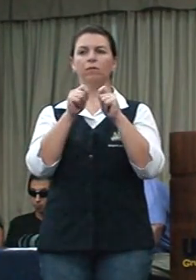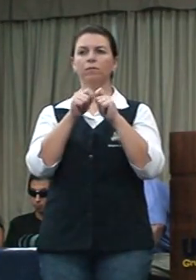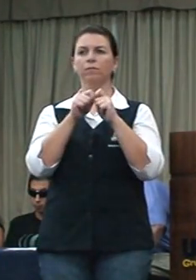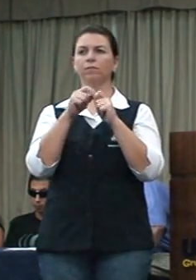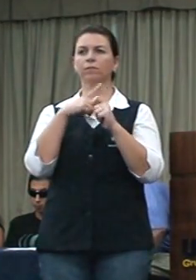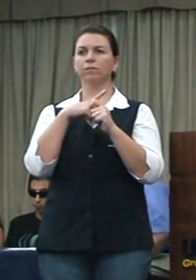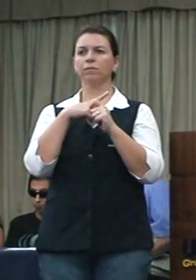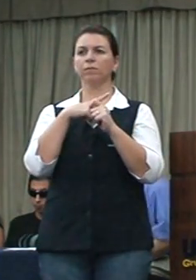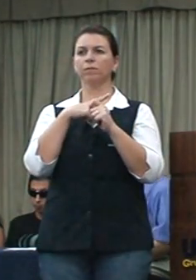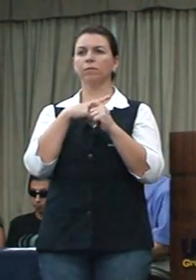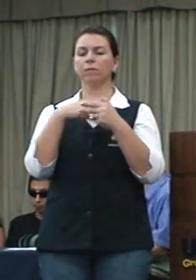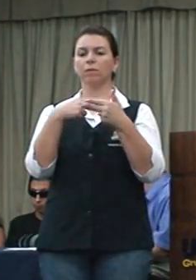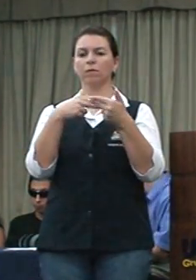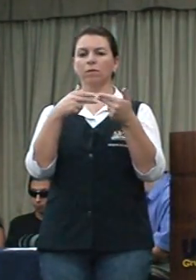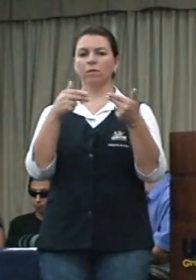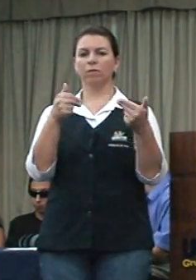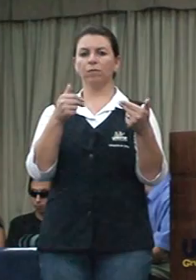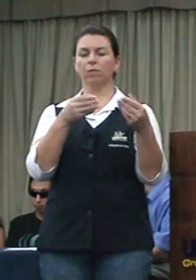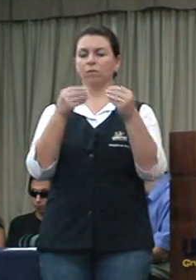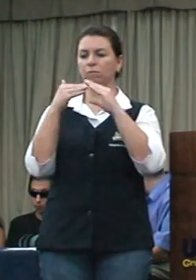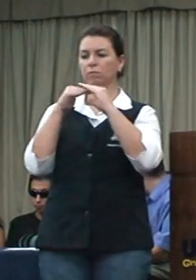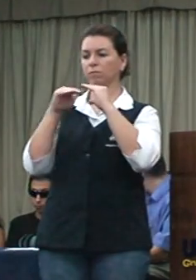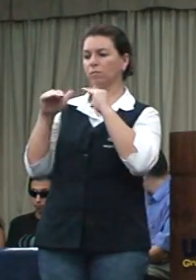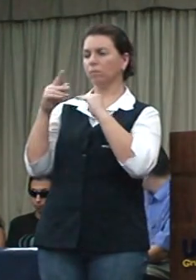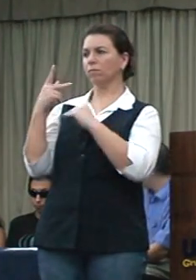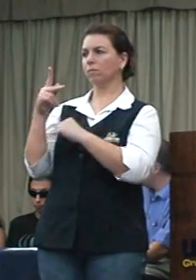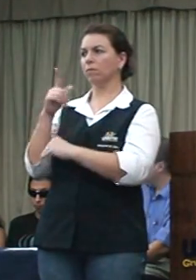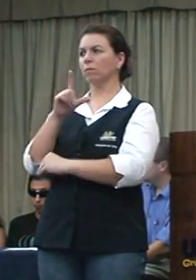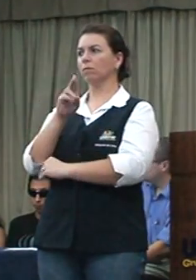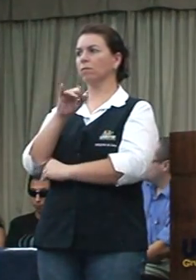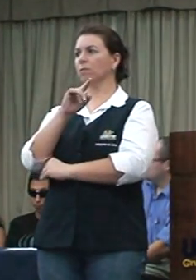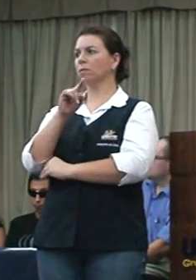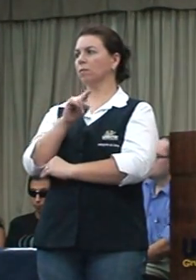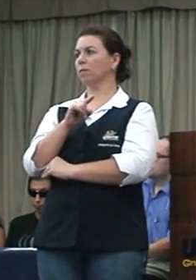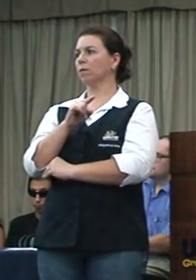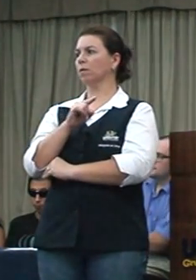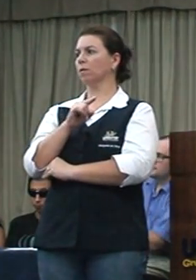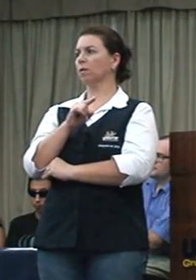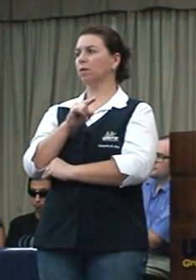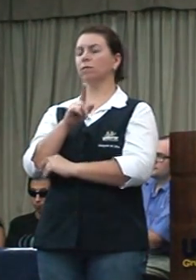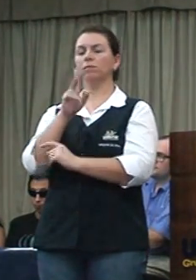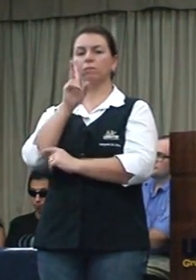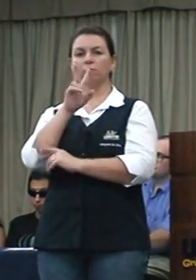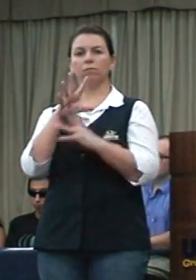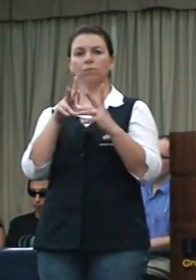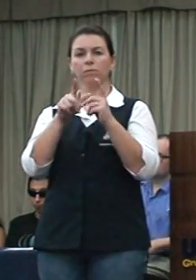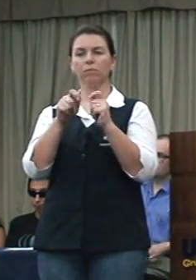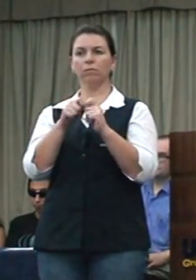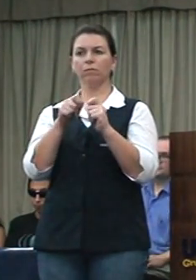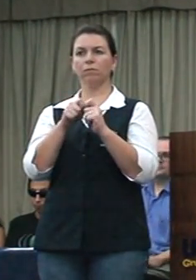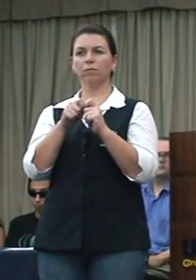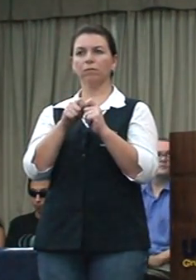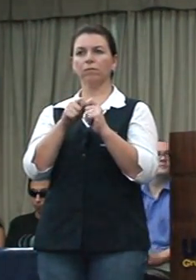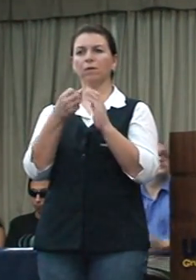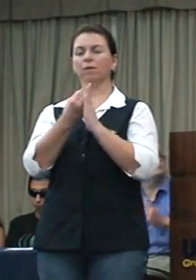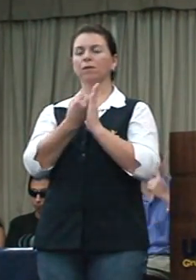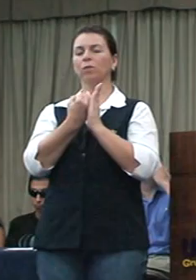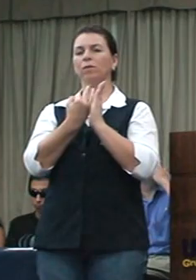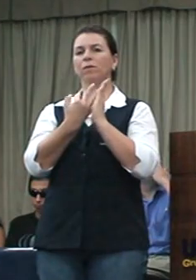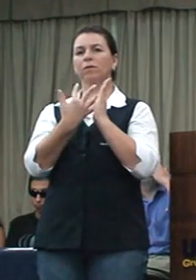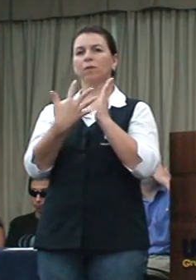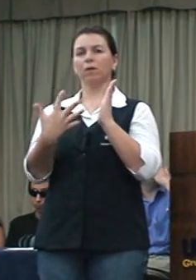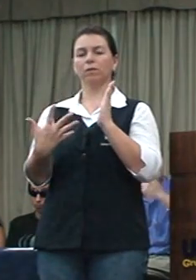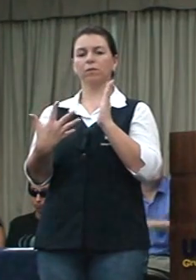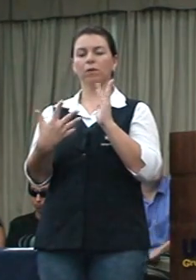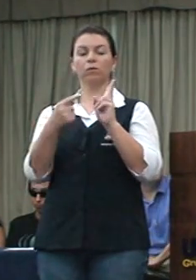você passar encaminhamento para o meu e-mail, para a gente estar vendo isso? Olha, são tantas as denúncias.